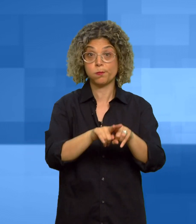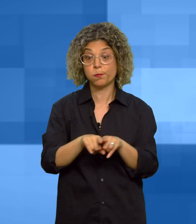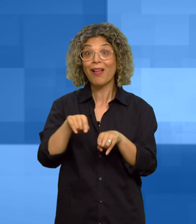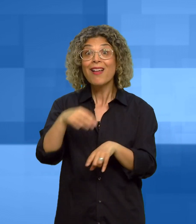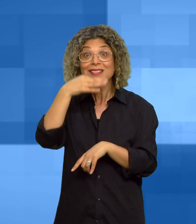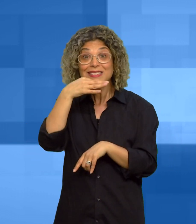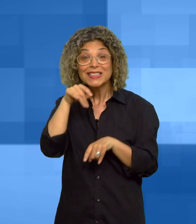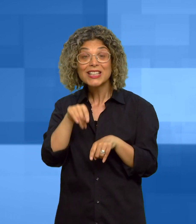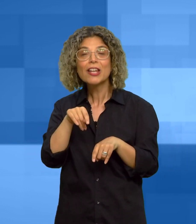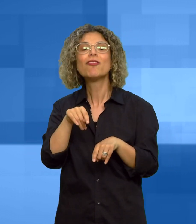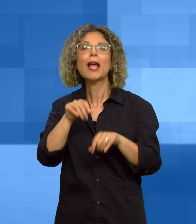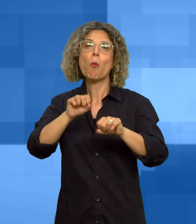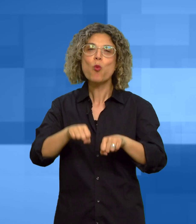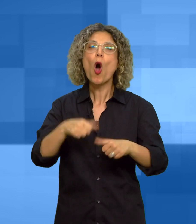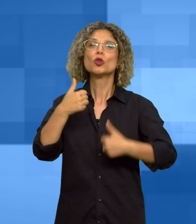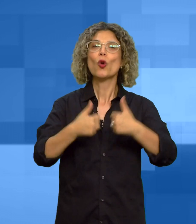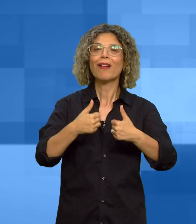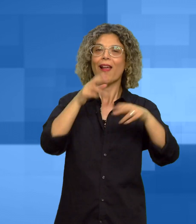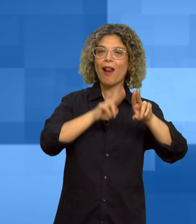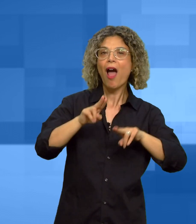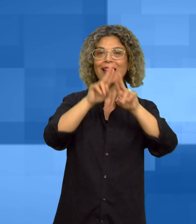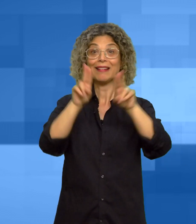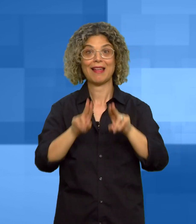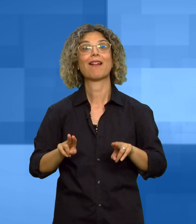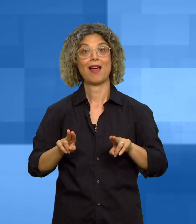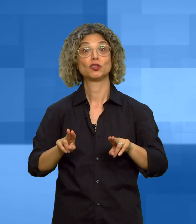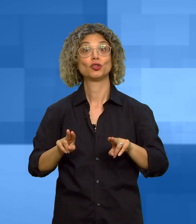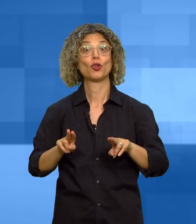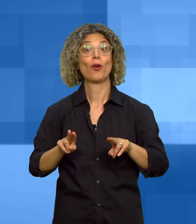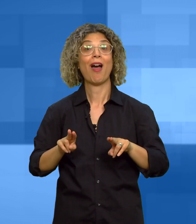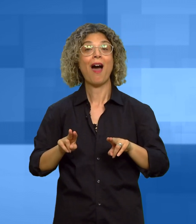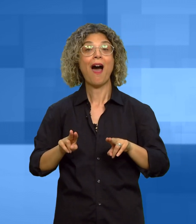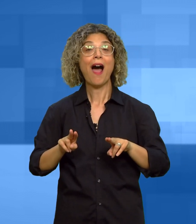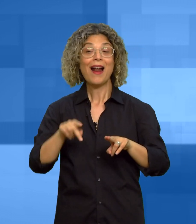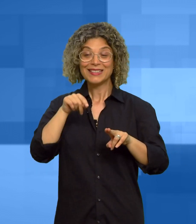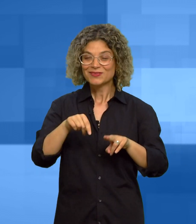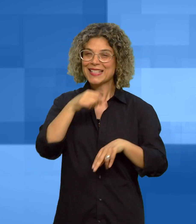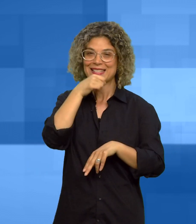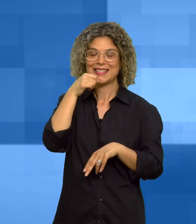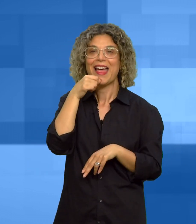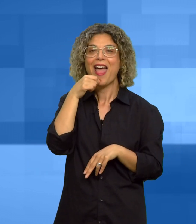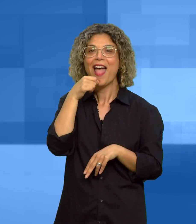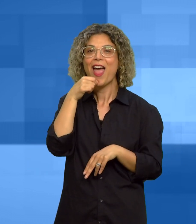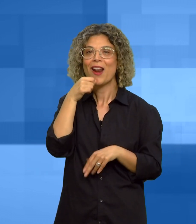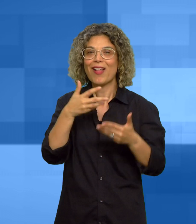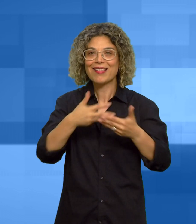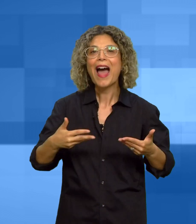svolgimento di tornei nazionali ed internazionali per i quali sono necessari 4